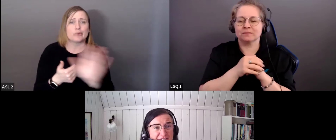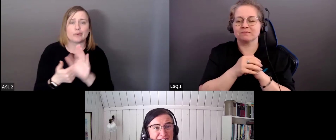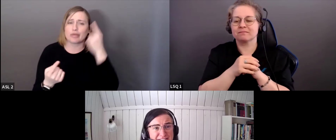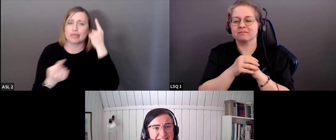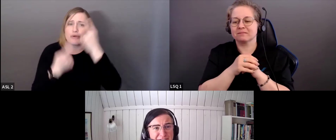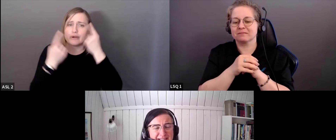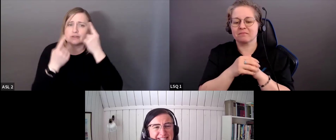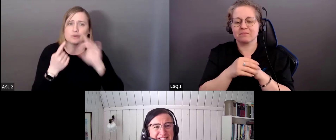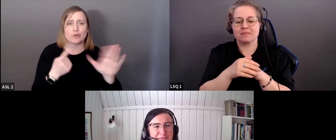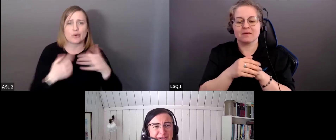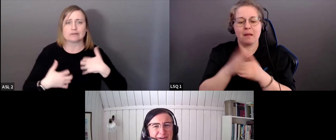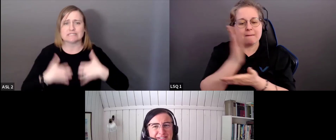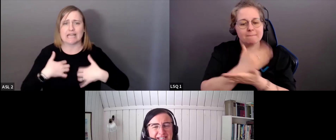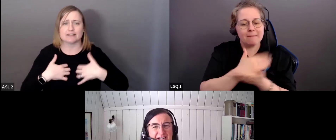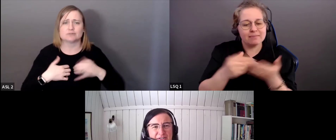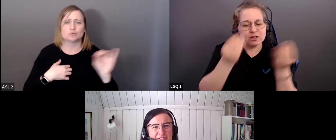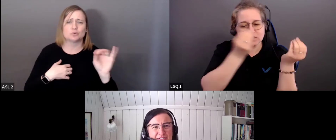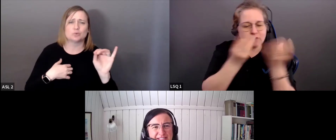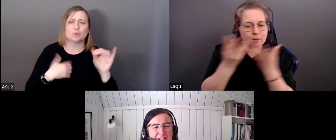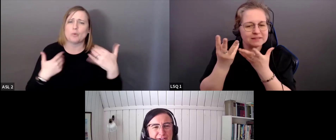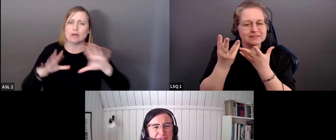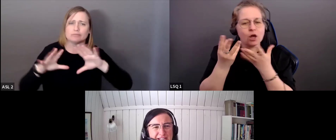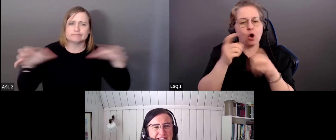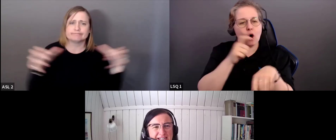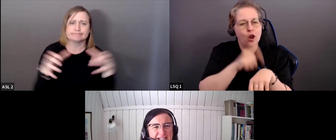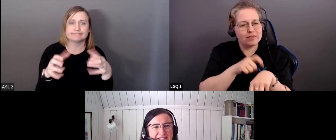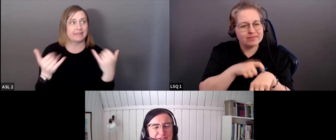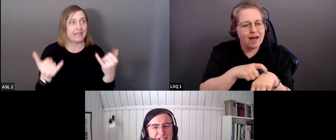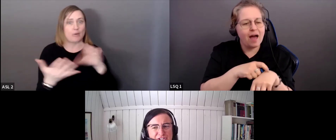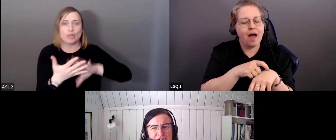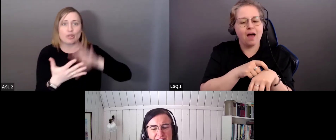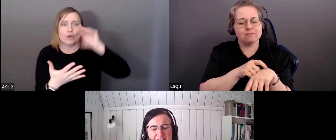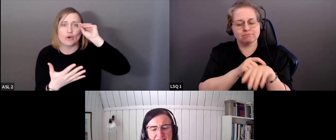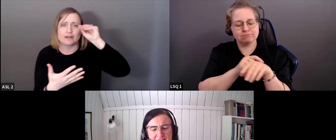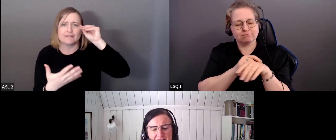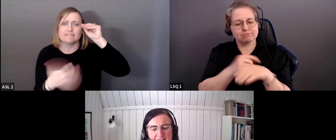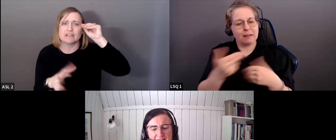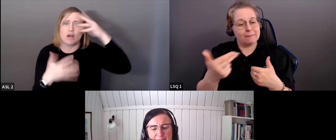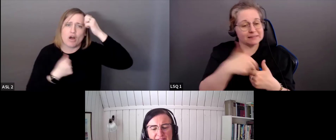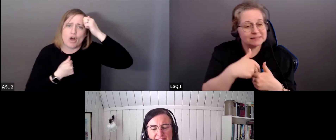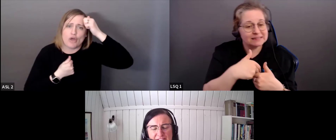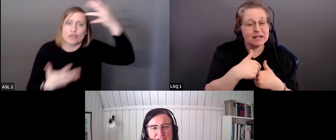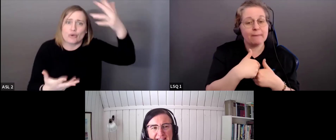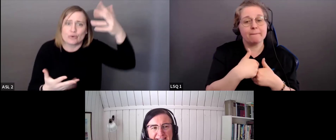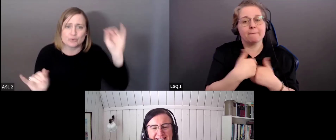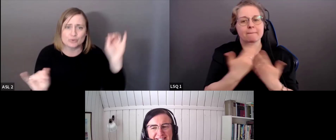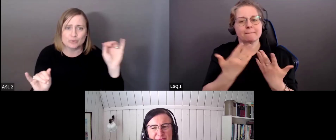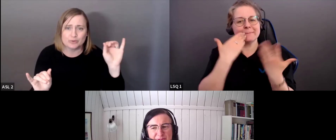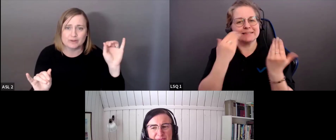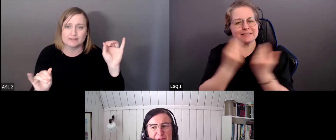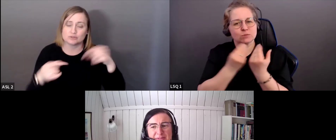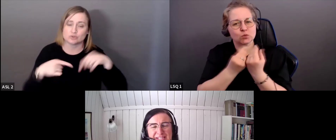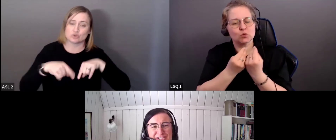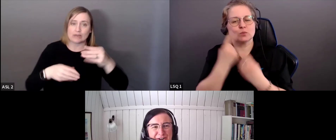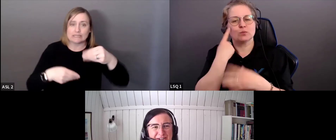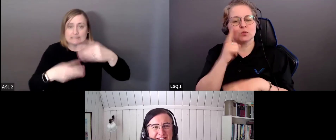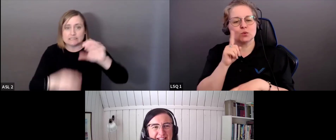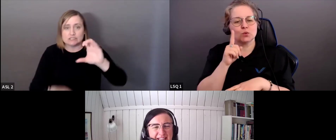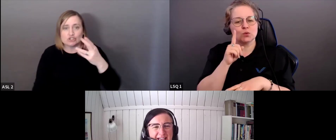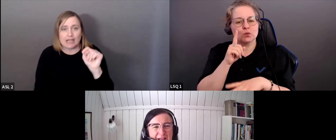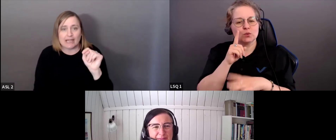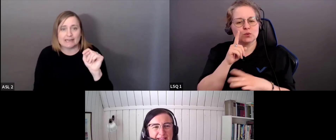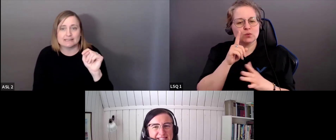partagé votre temps, d'avoir contribué à notre parcours d'apprentissage.